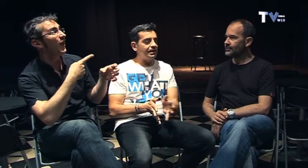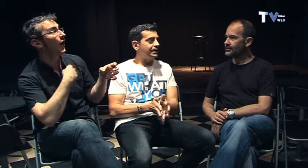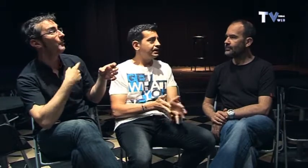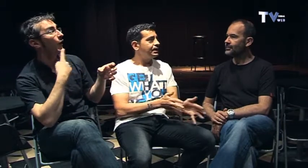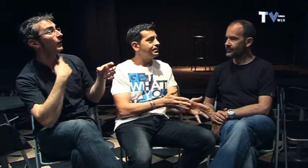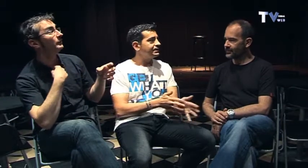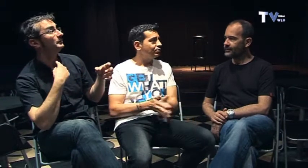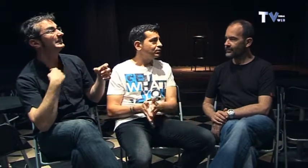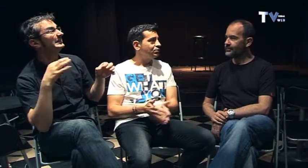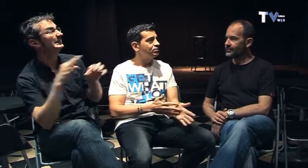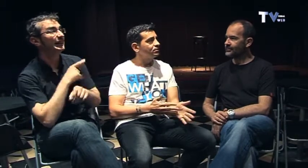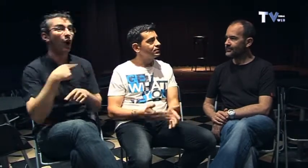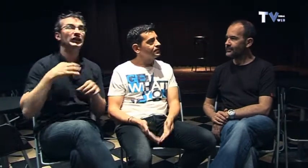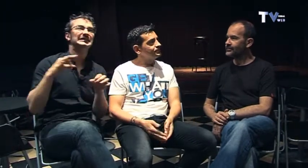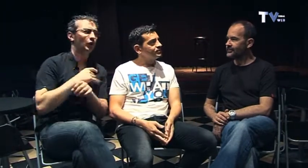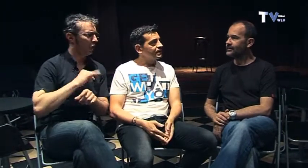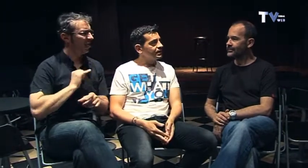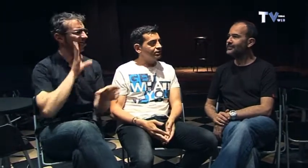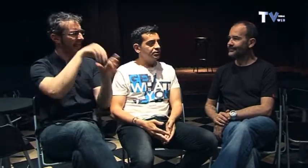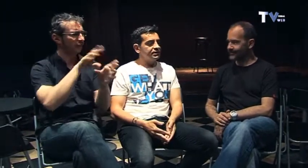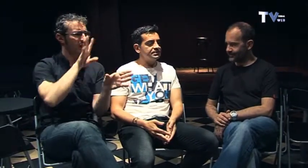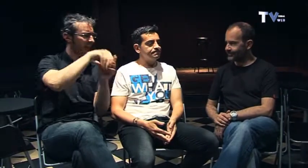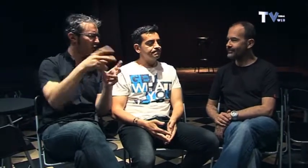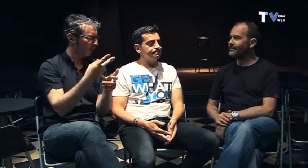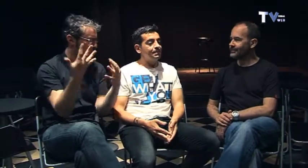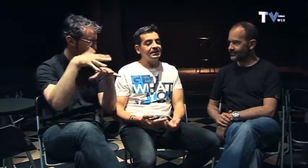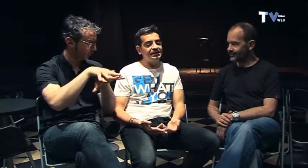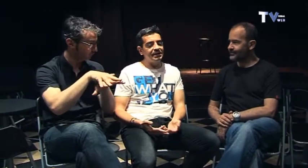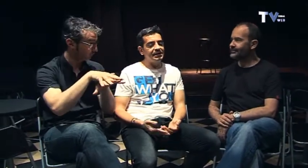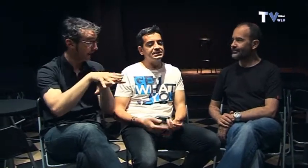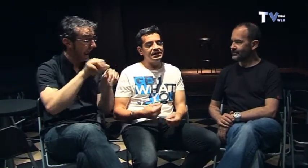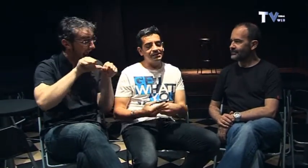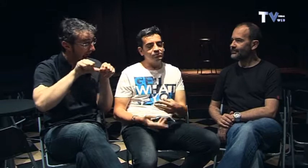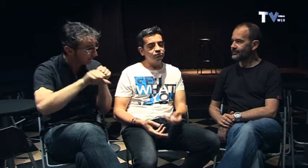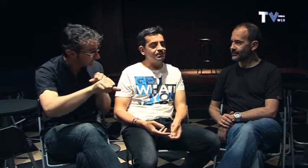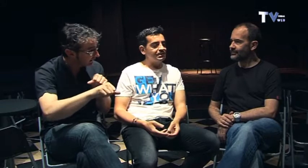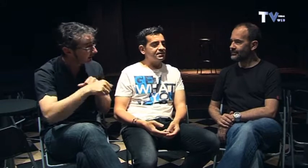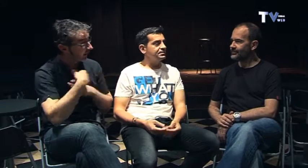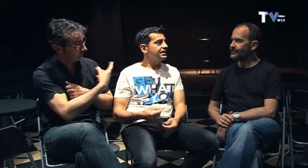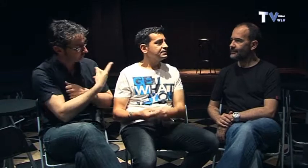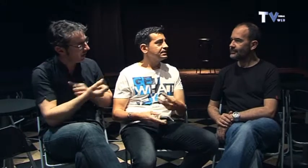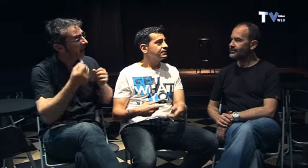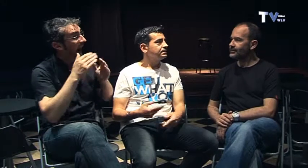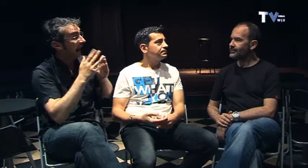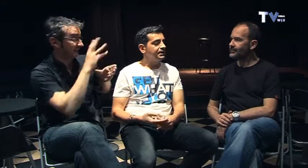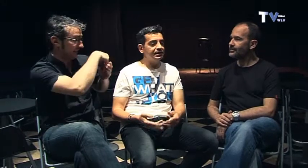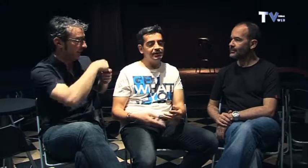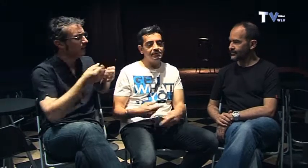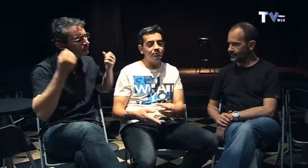apartado uno del otro y entonces a partir de ahí ensayamos un par de veces en mi casa vi que Enric iba muy